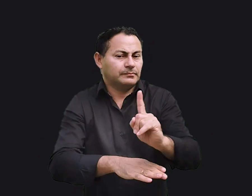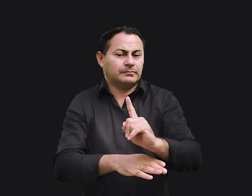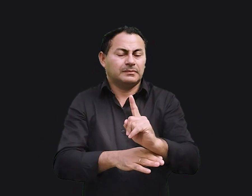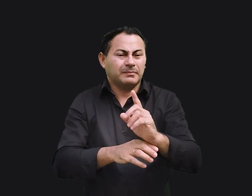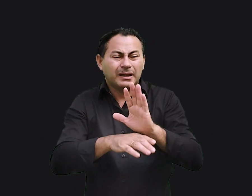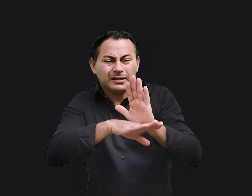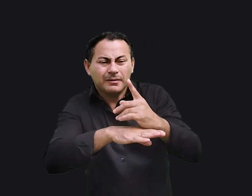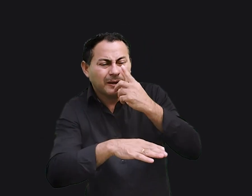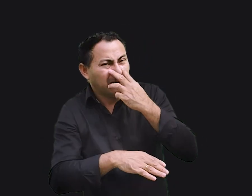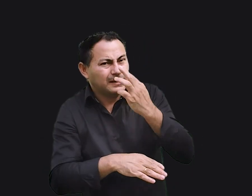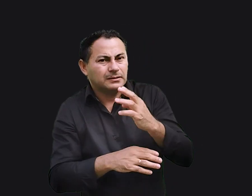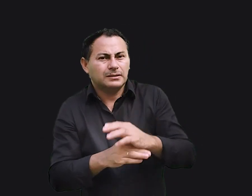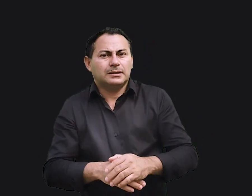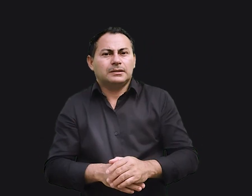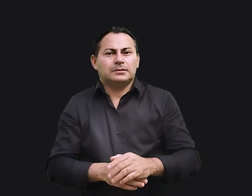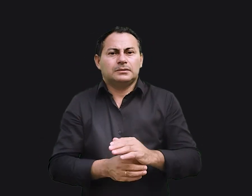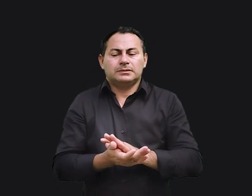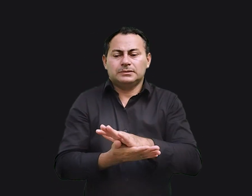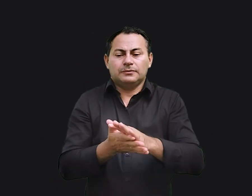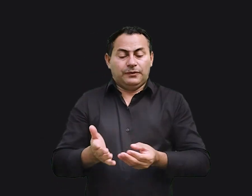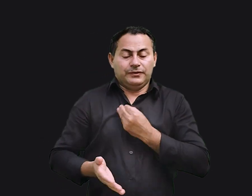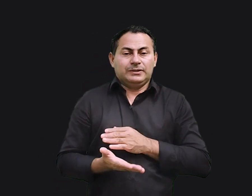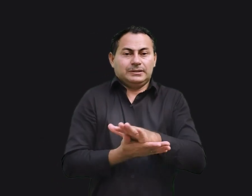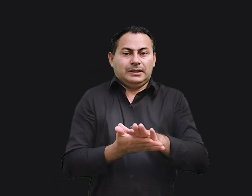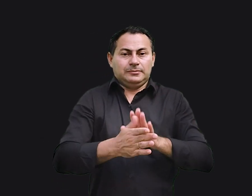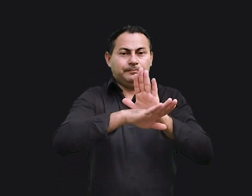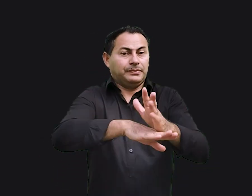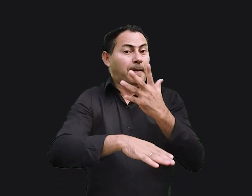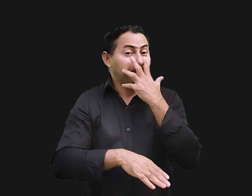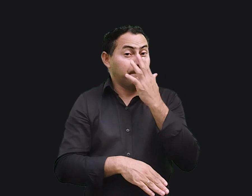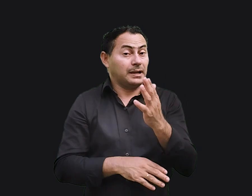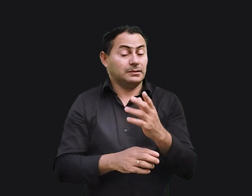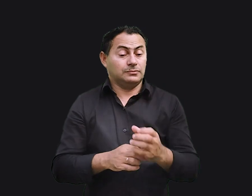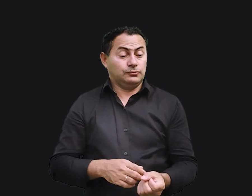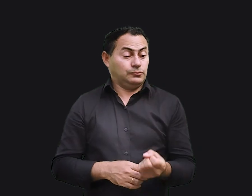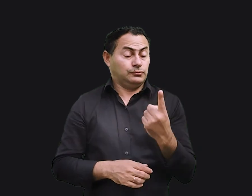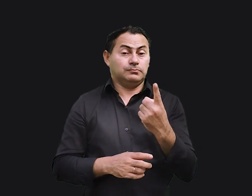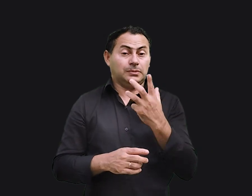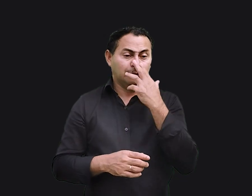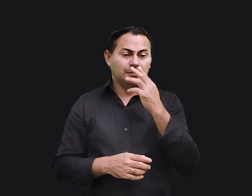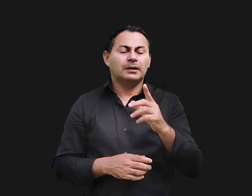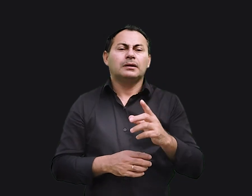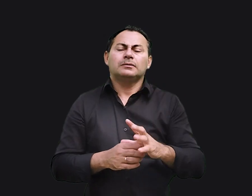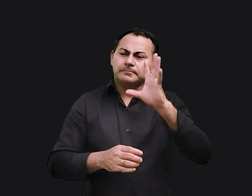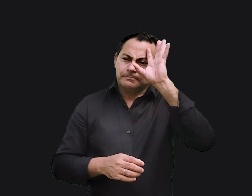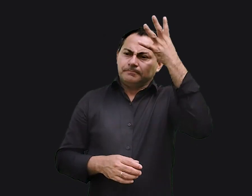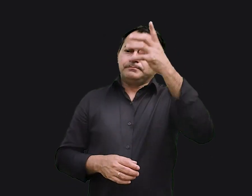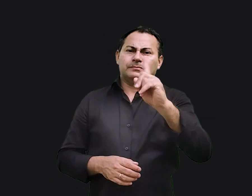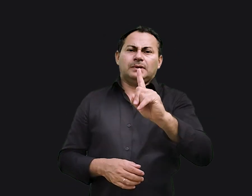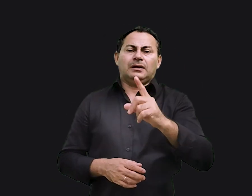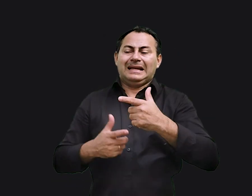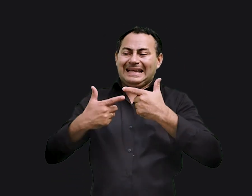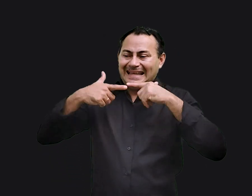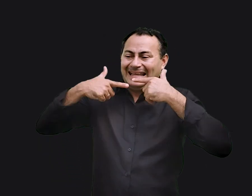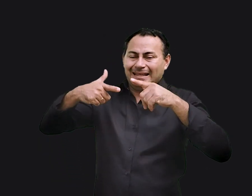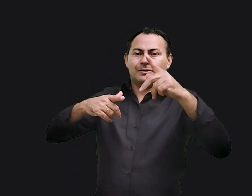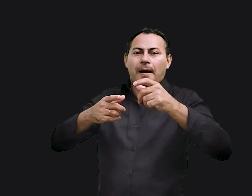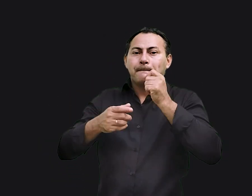dão a impressão de que passariam sem sua ajuda. Parece uma conspiração. Eles decidem que não vão rir de suas